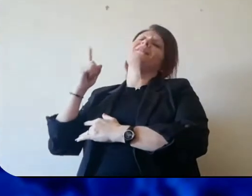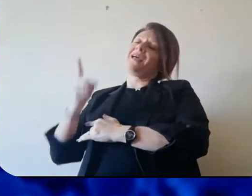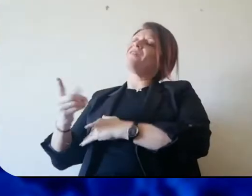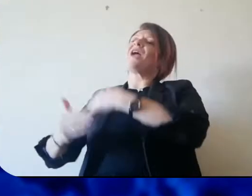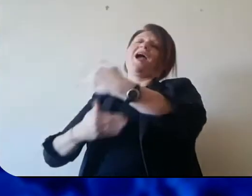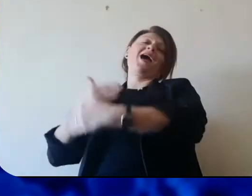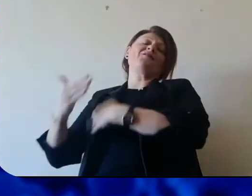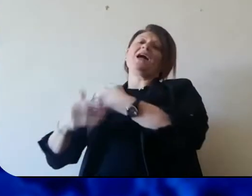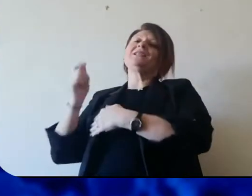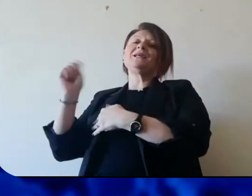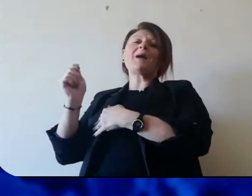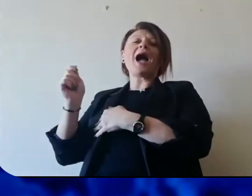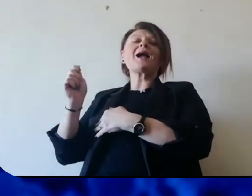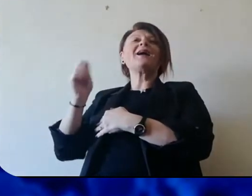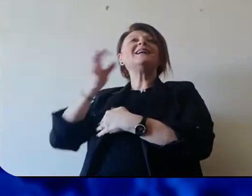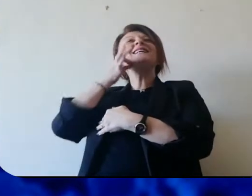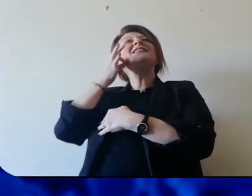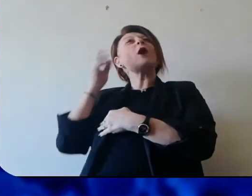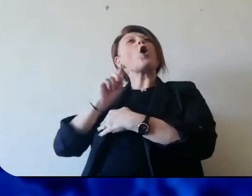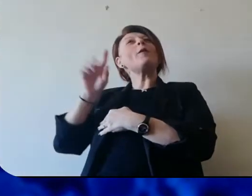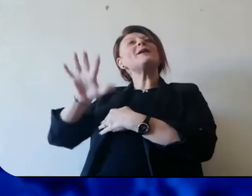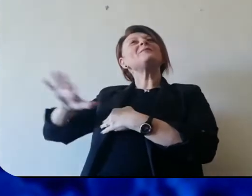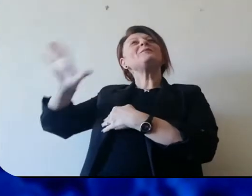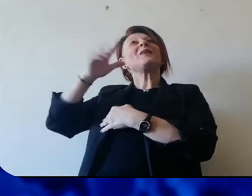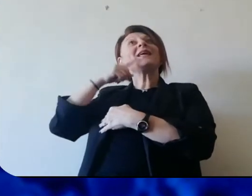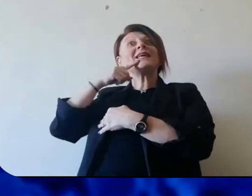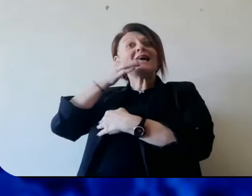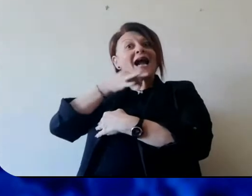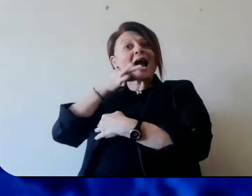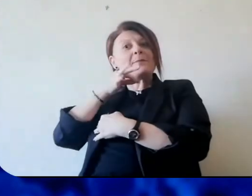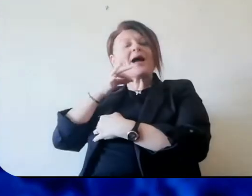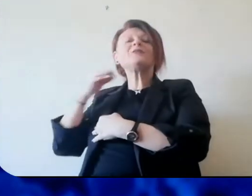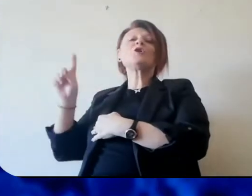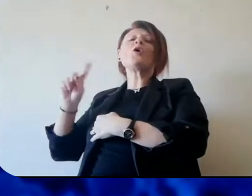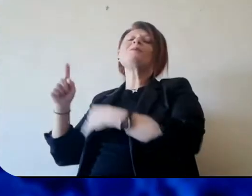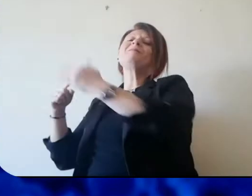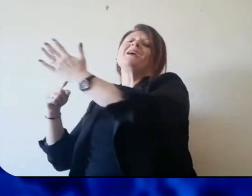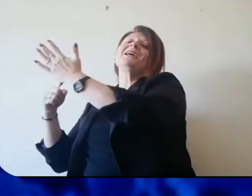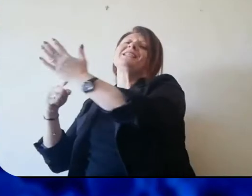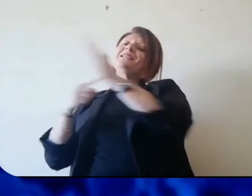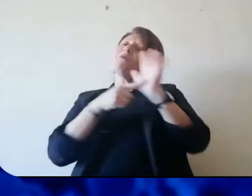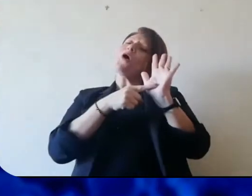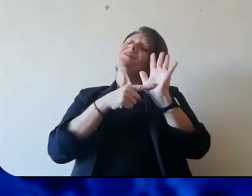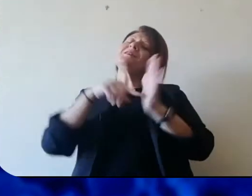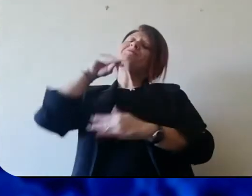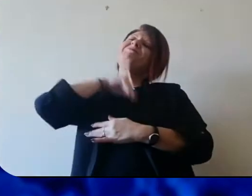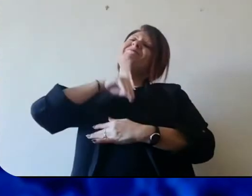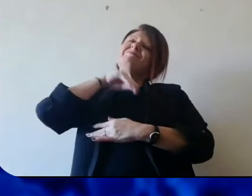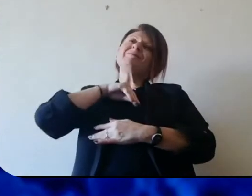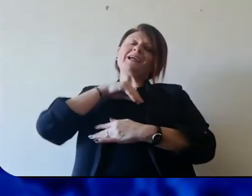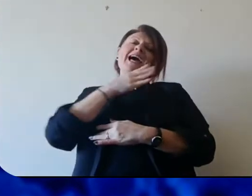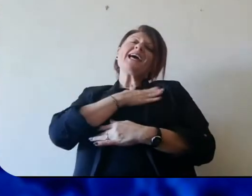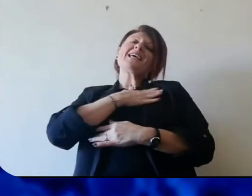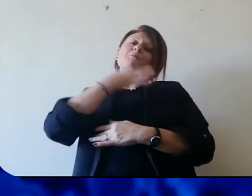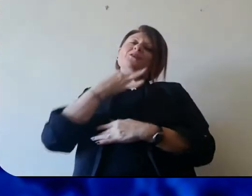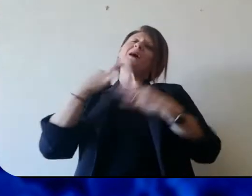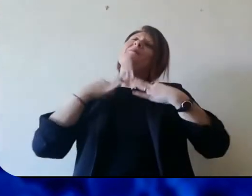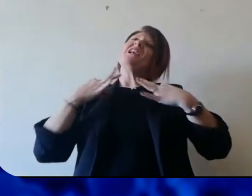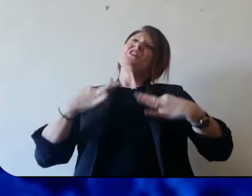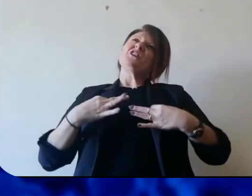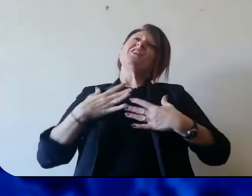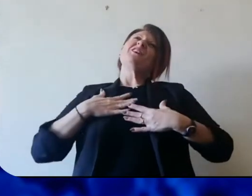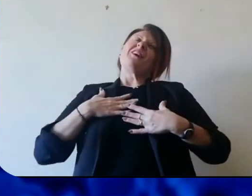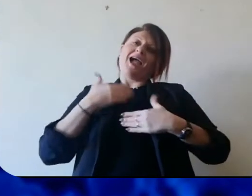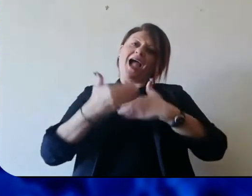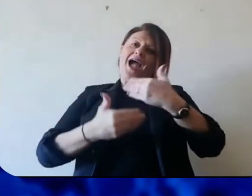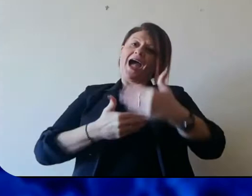diventa una forma di solidarietà, diventa la dimostrazione di possedere anche un senso civico, che in questo momento